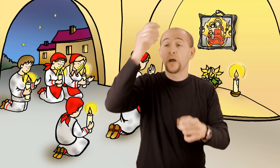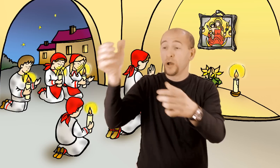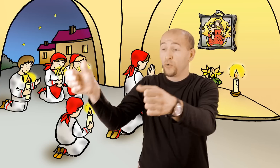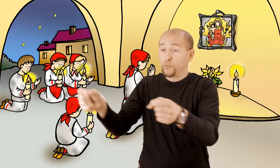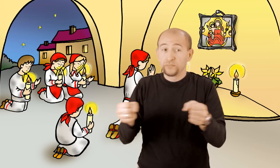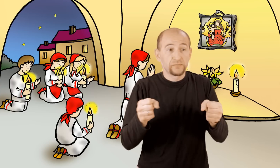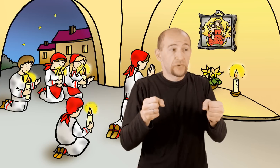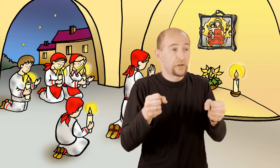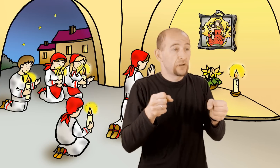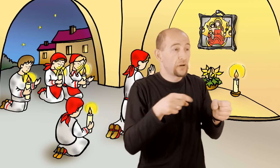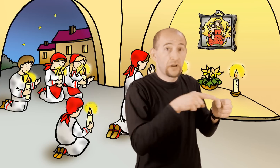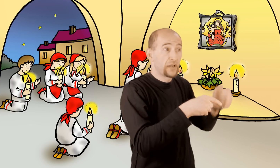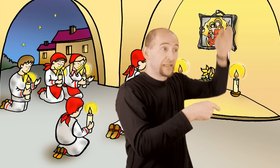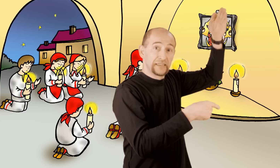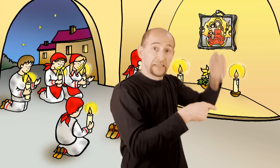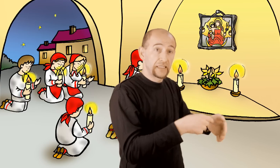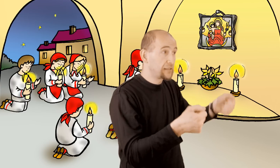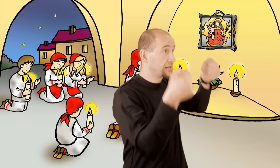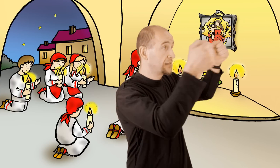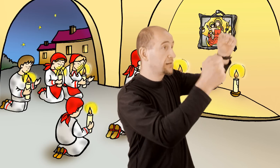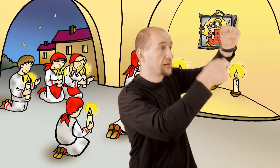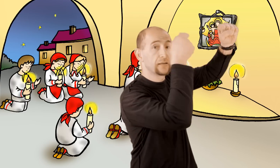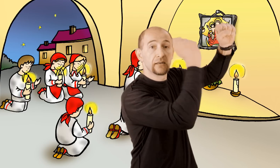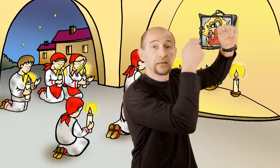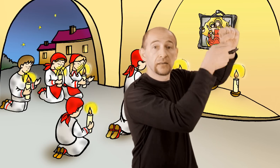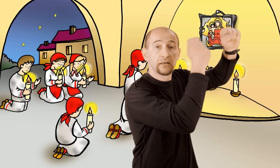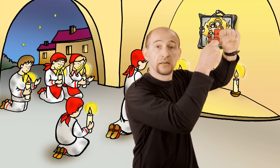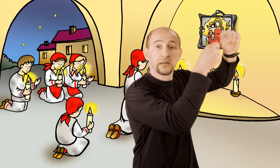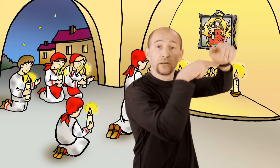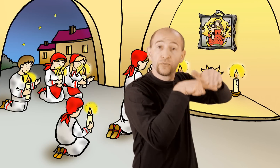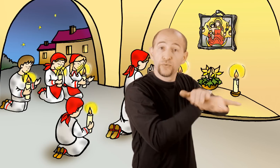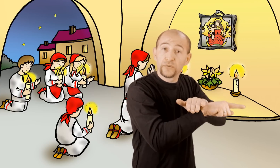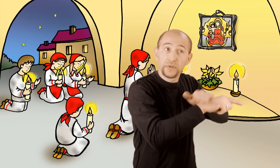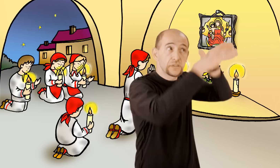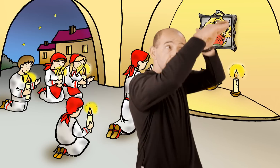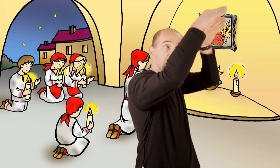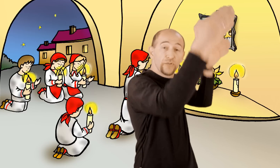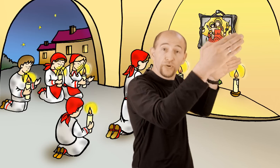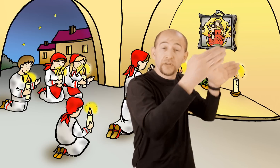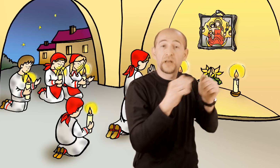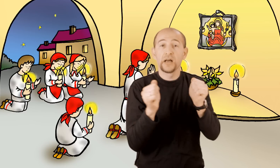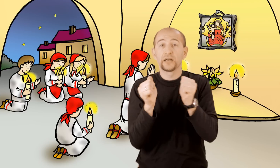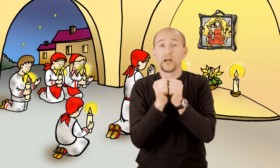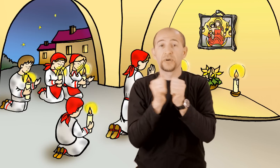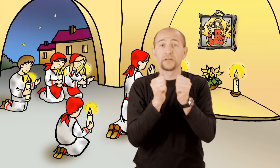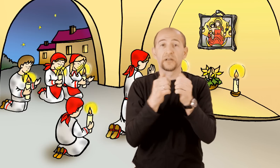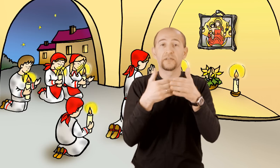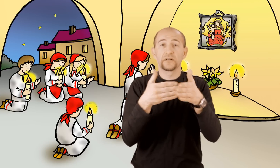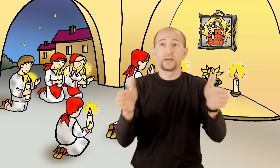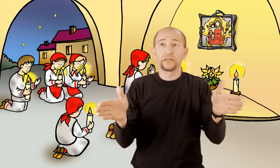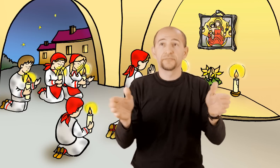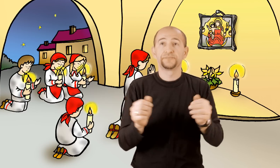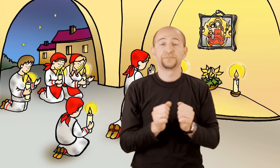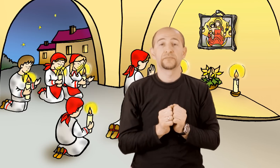zanosno. Majko Božja od kamenitih vrata, Ostani u ovoj kuli s nama na sve